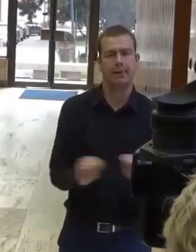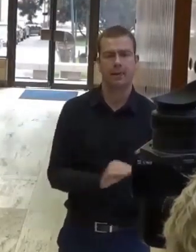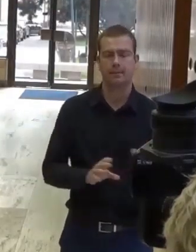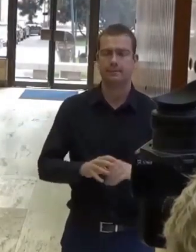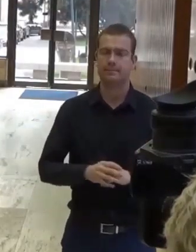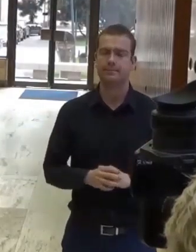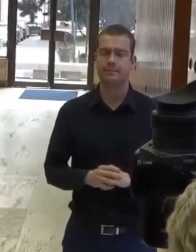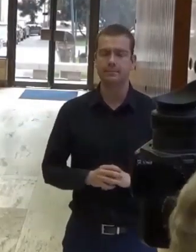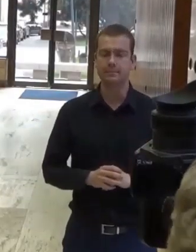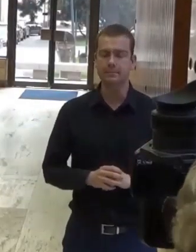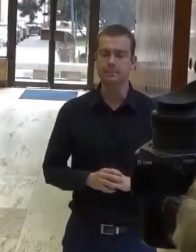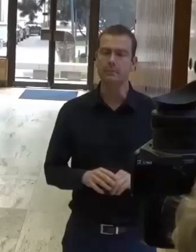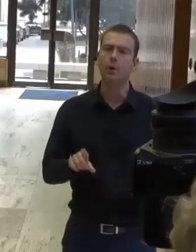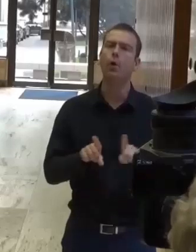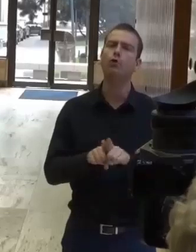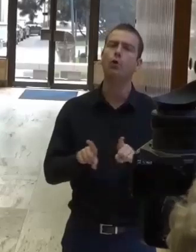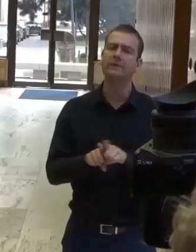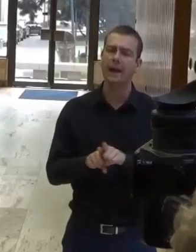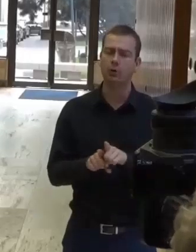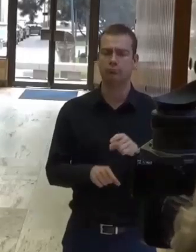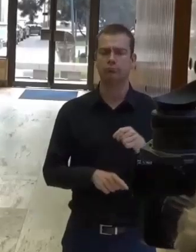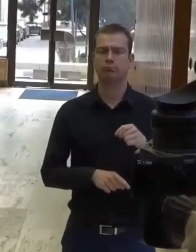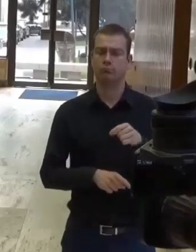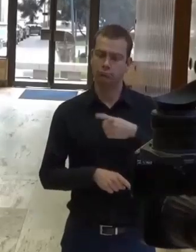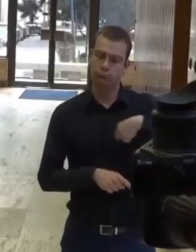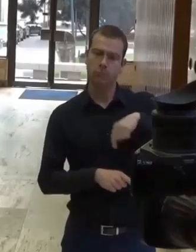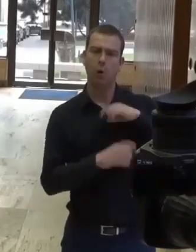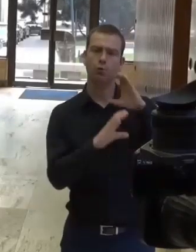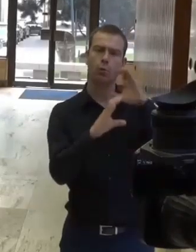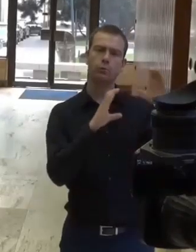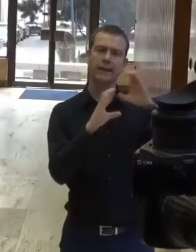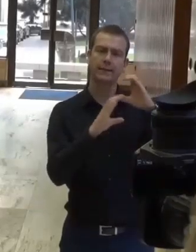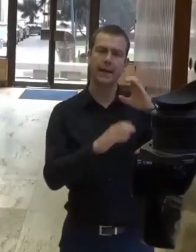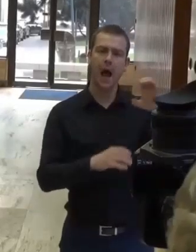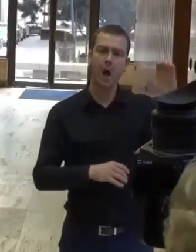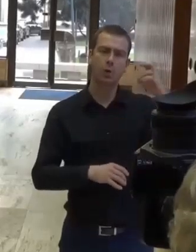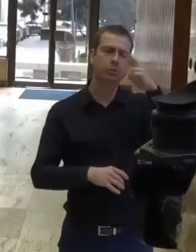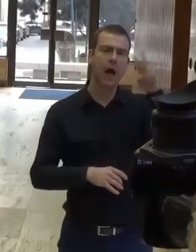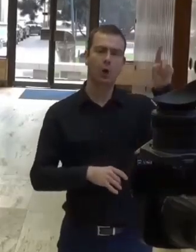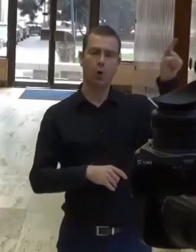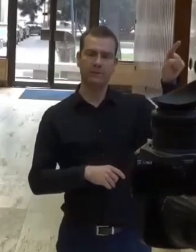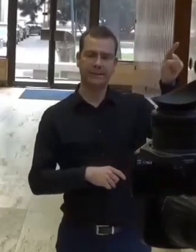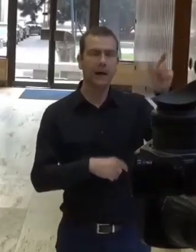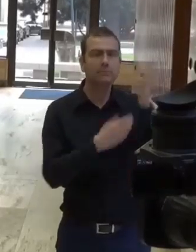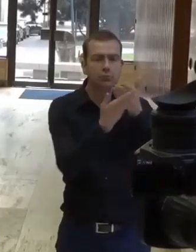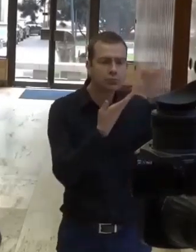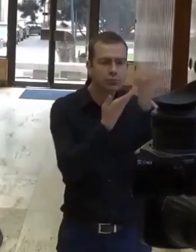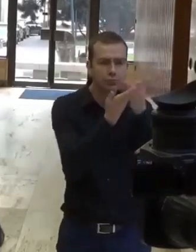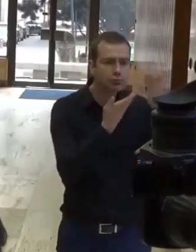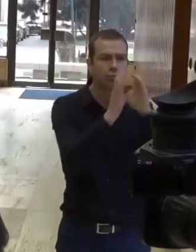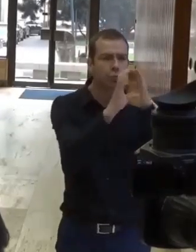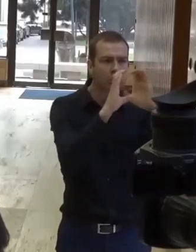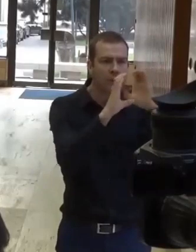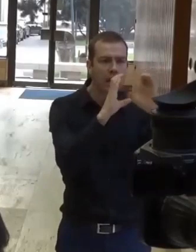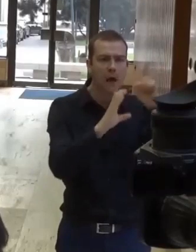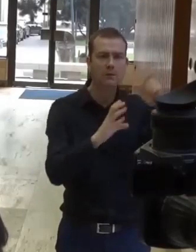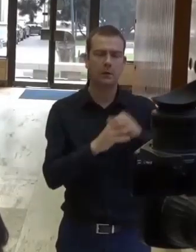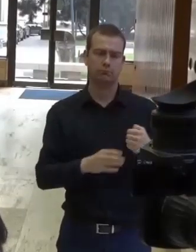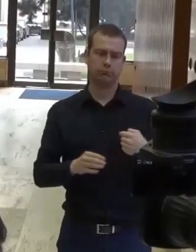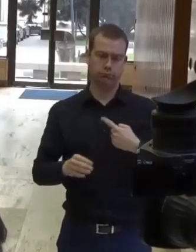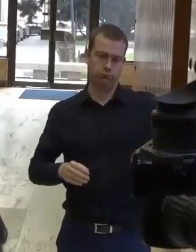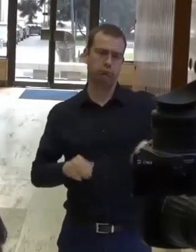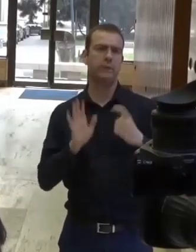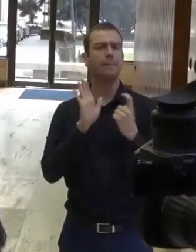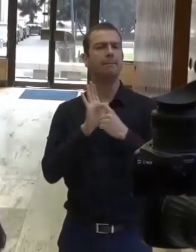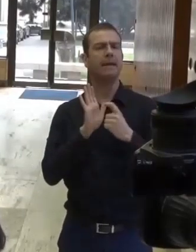Takisto sme v komunikácii s Európskou komisiou, kde požadujeme, aby pravidlá pre Slovenskú republiku